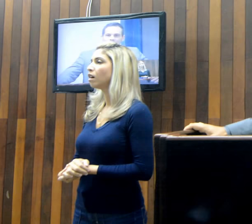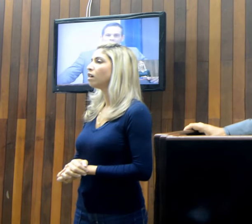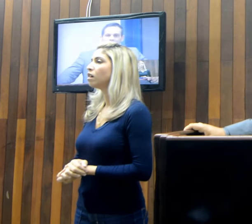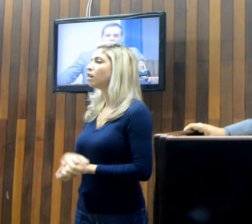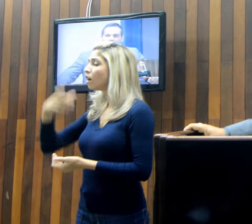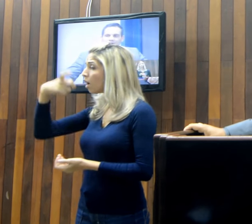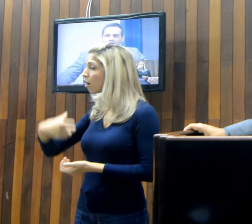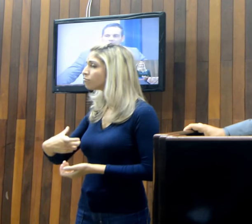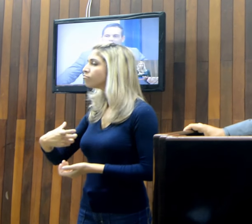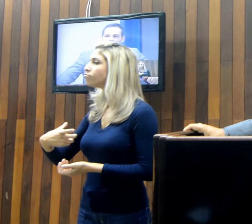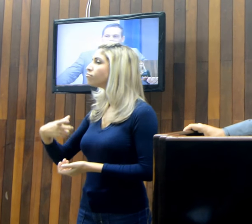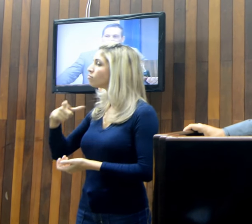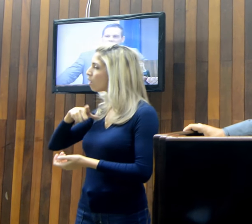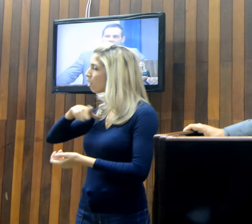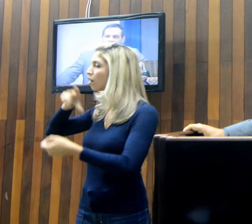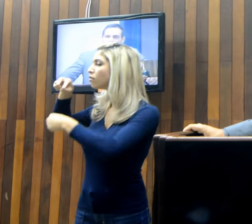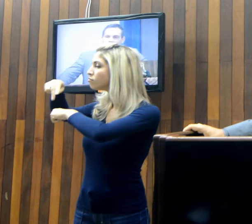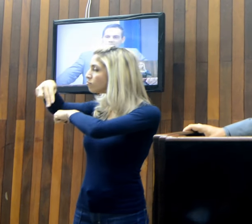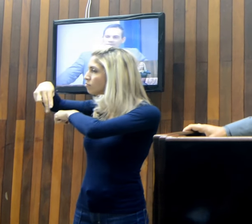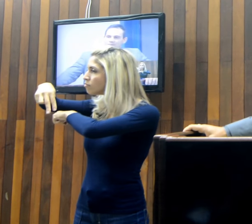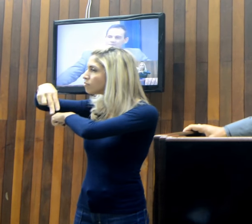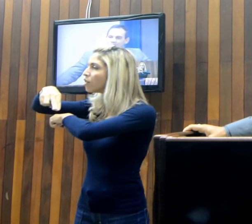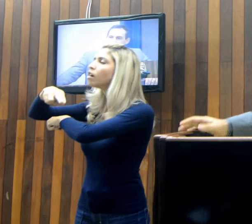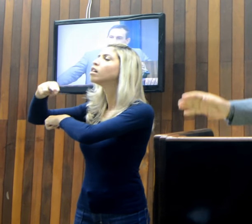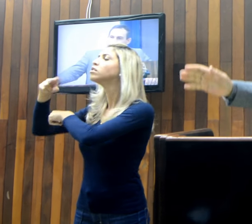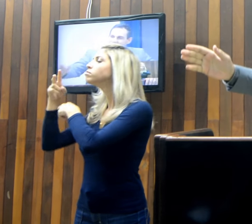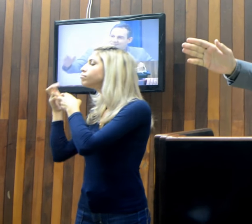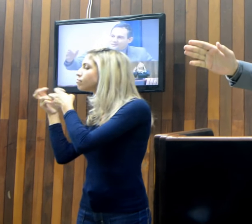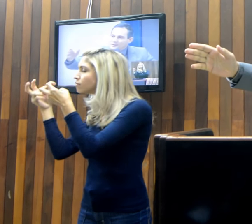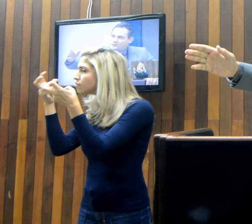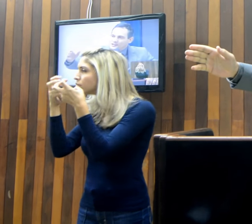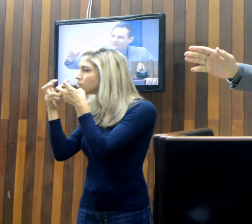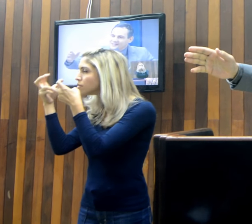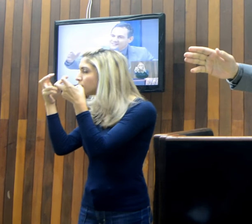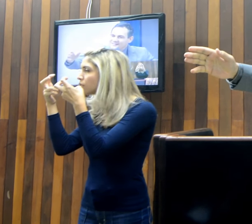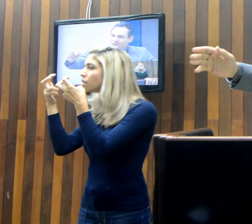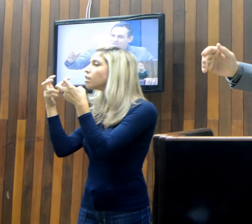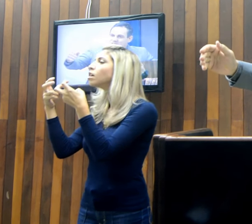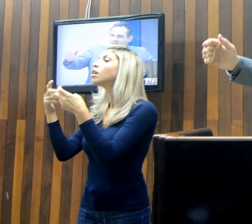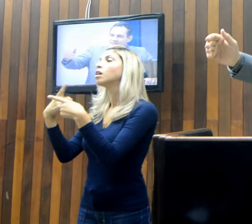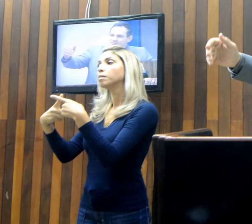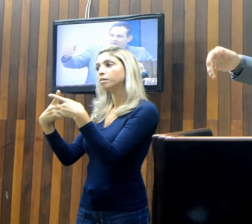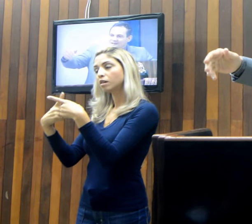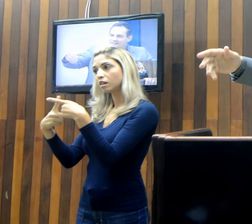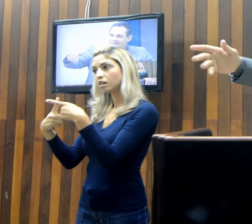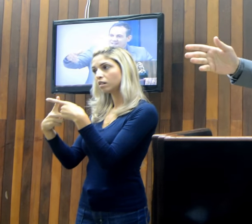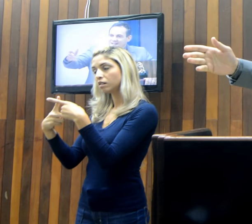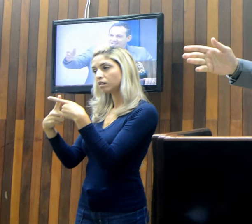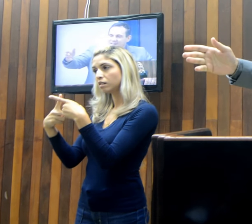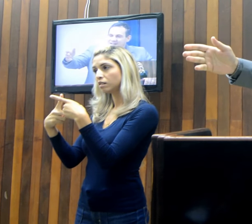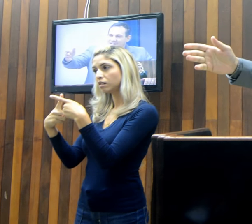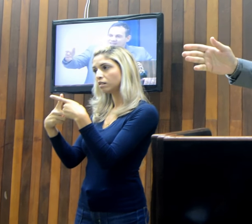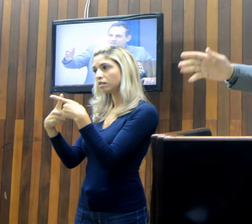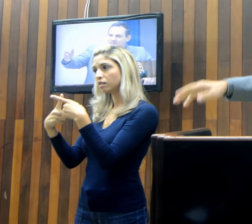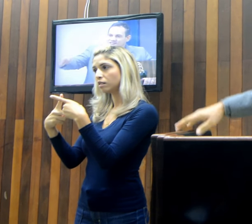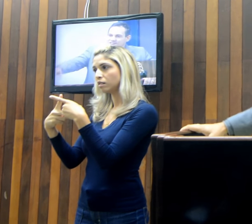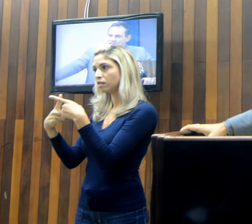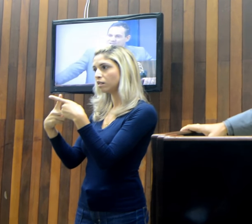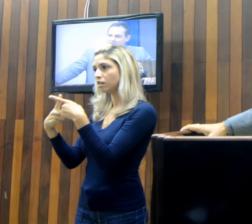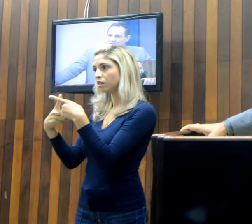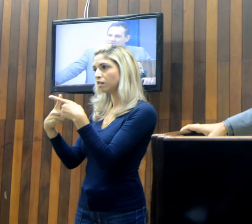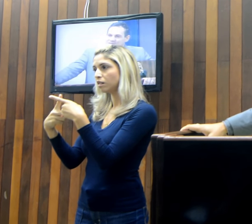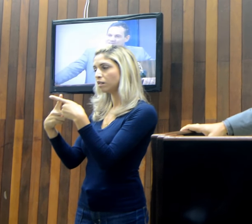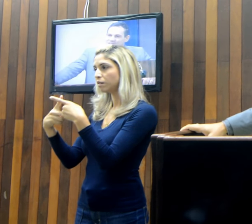e gostaria também, porque eu ainda não tinha